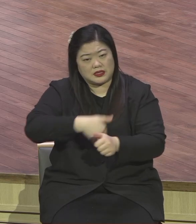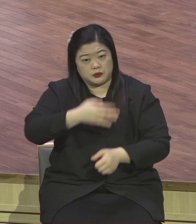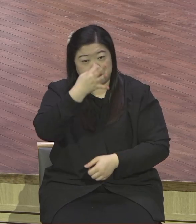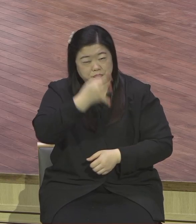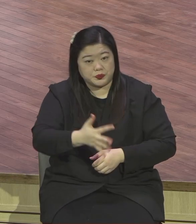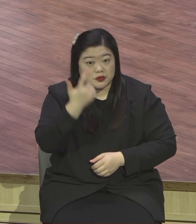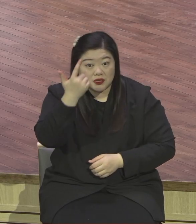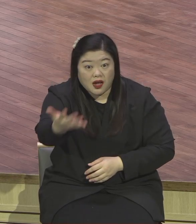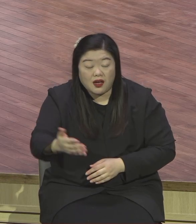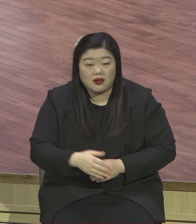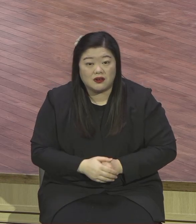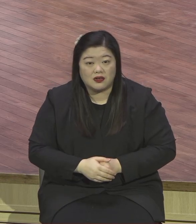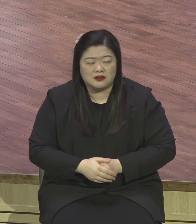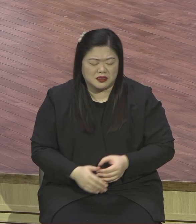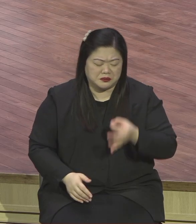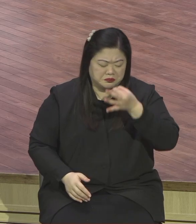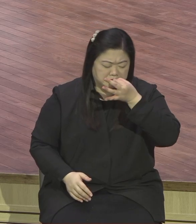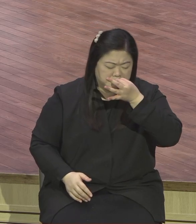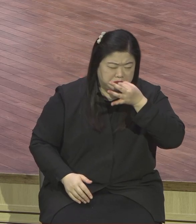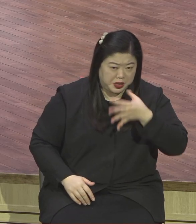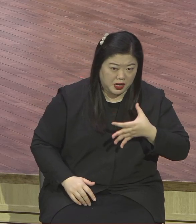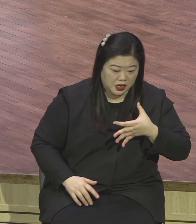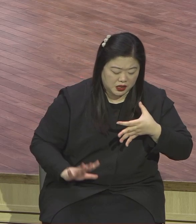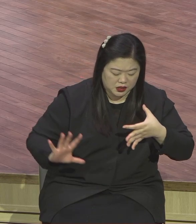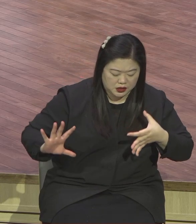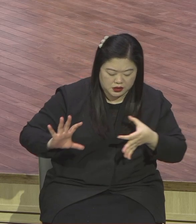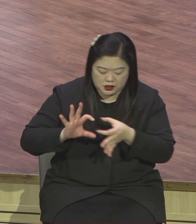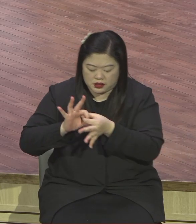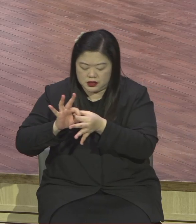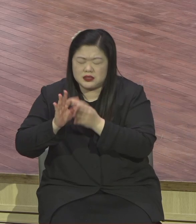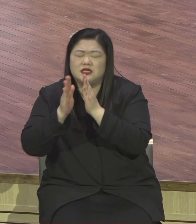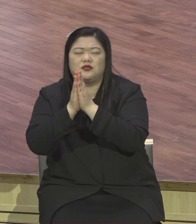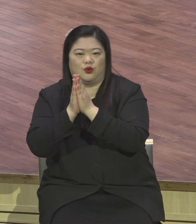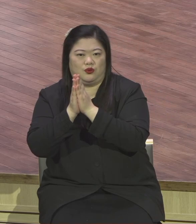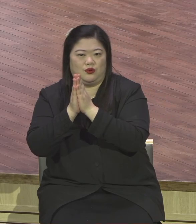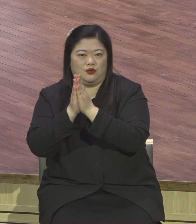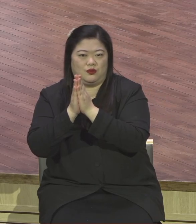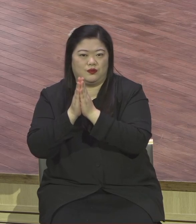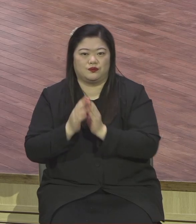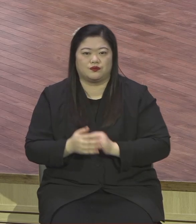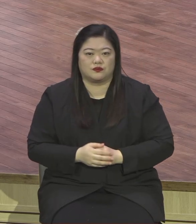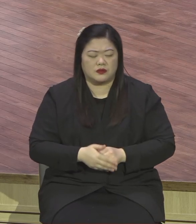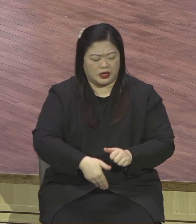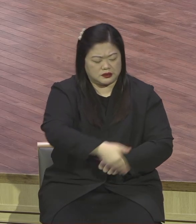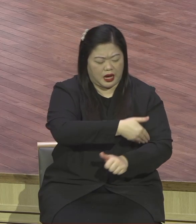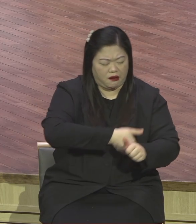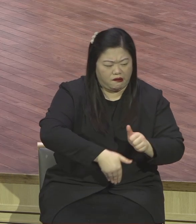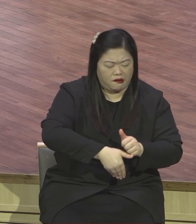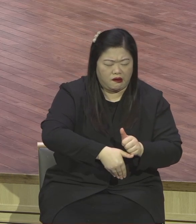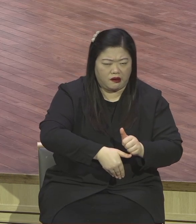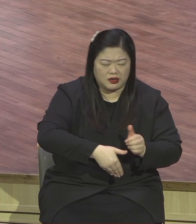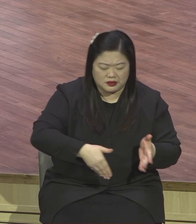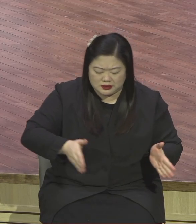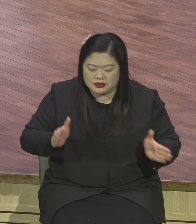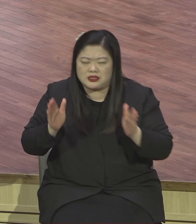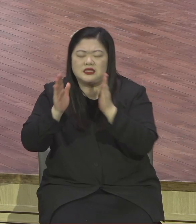사연인 줄 알고 영적 특권인 줄 알고 기도에 나가시면 기도하러 가면 기도하시면